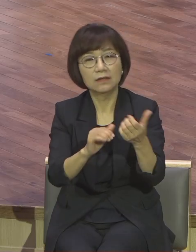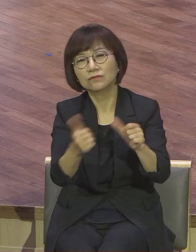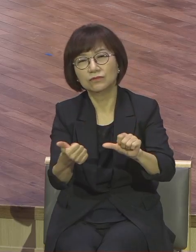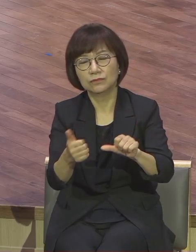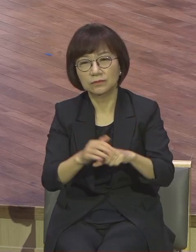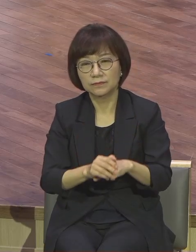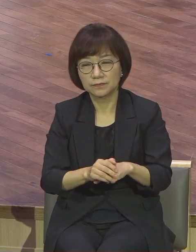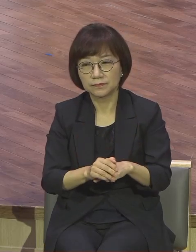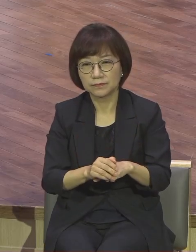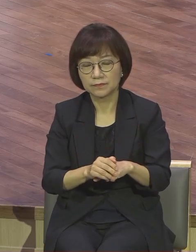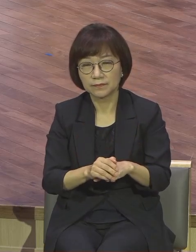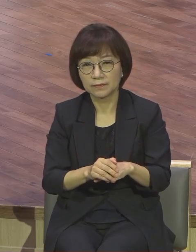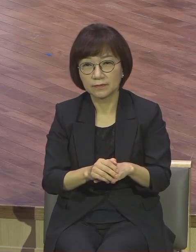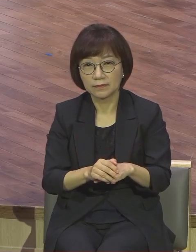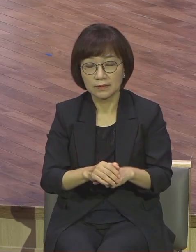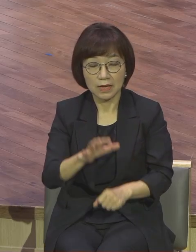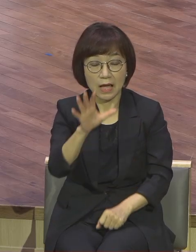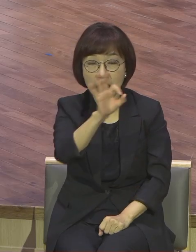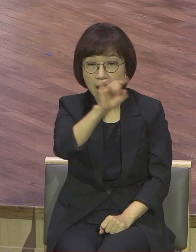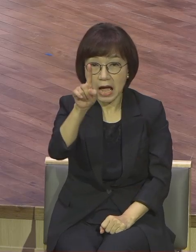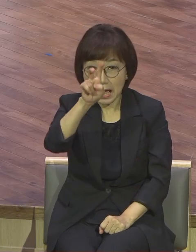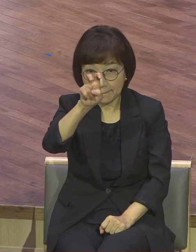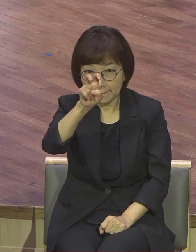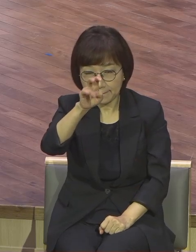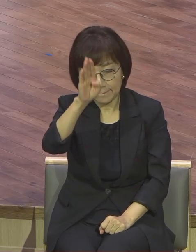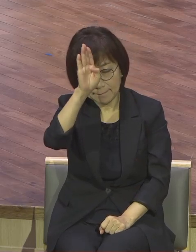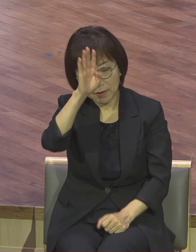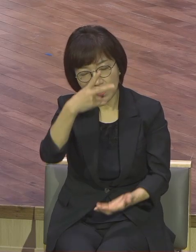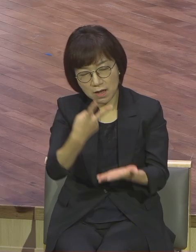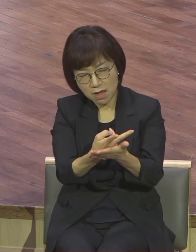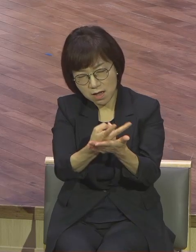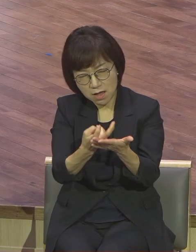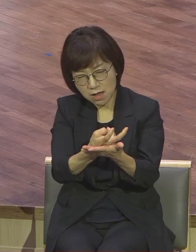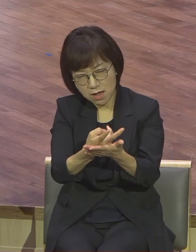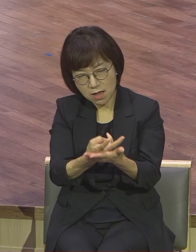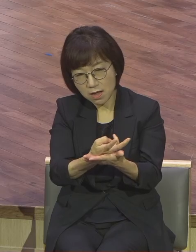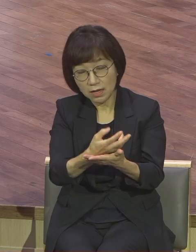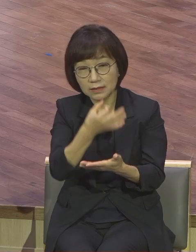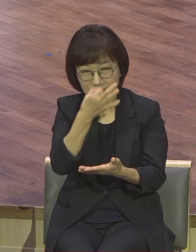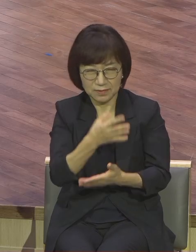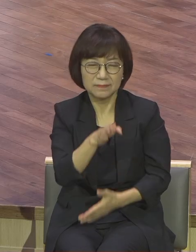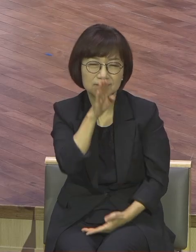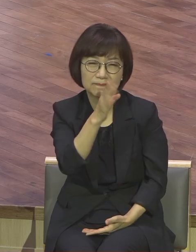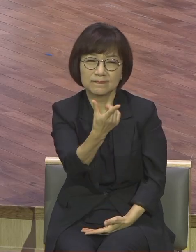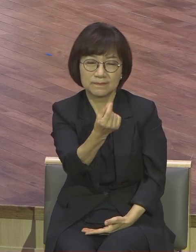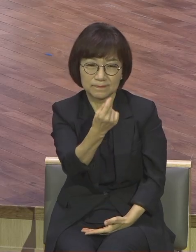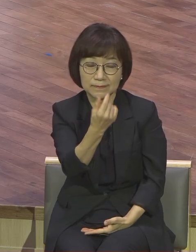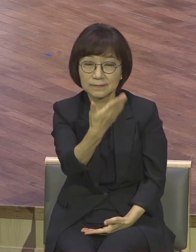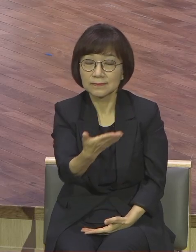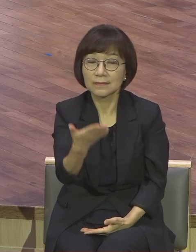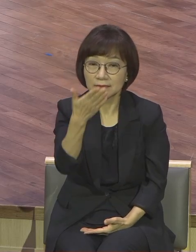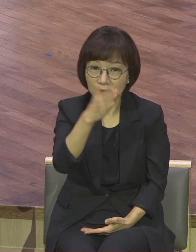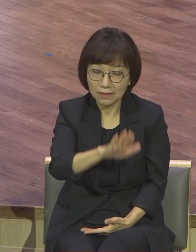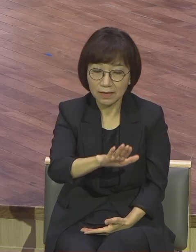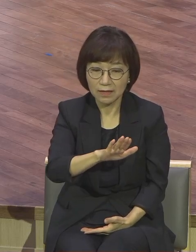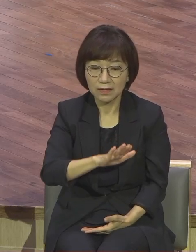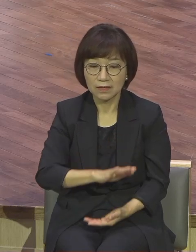암투병도 고통스럽지만은 여러 가지 육신을 떠나는 과정들이